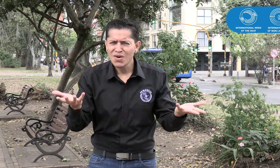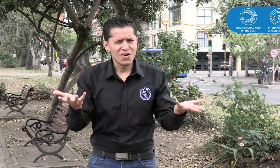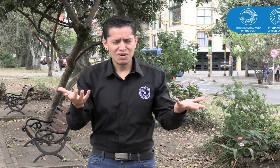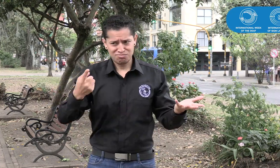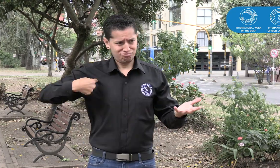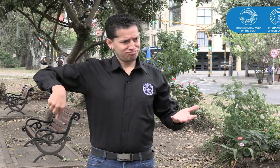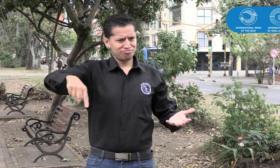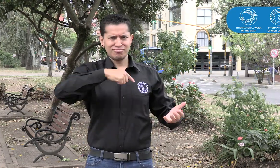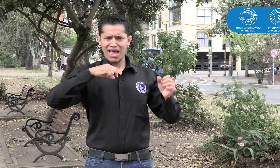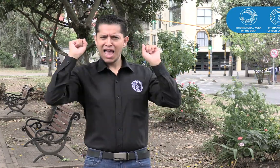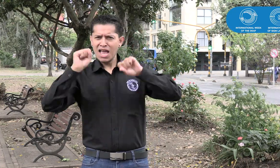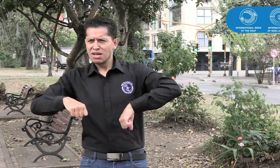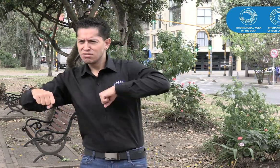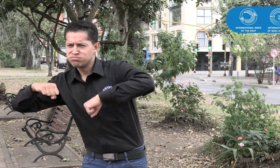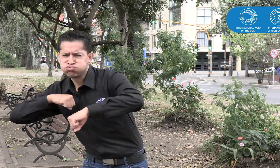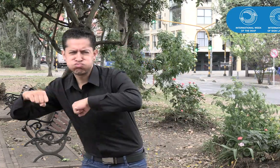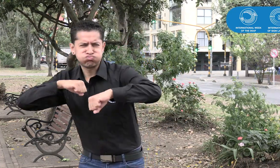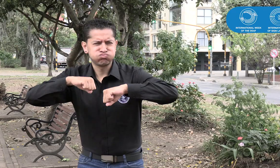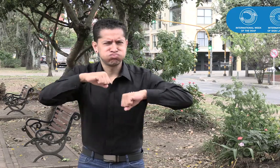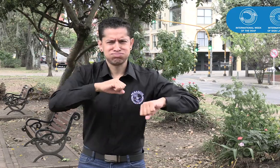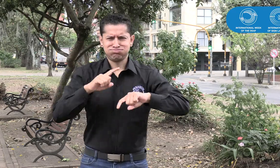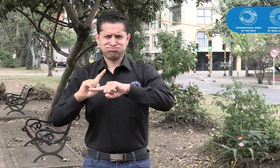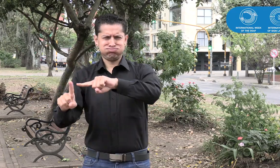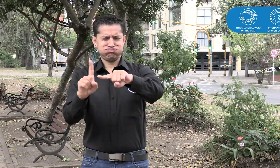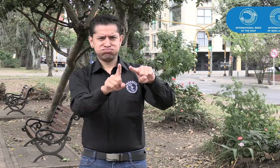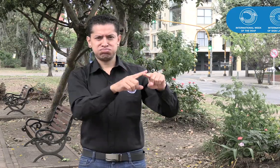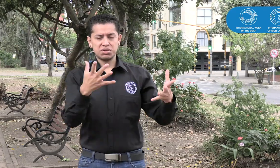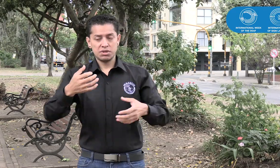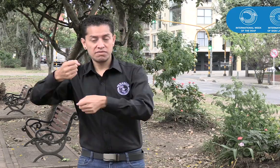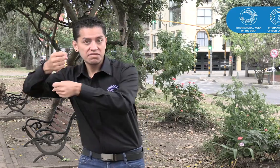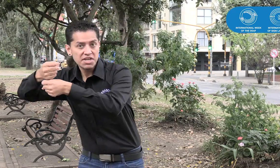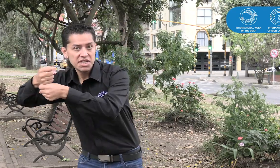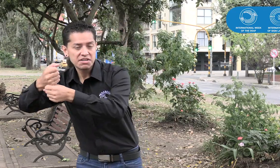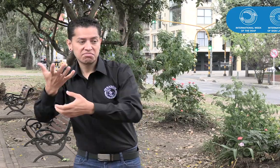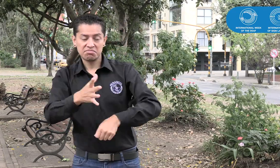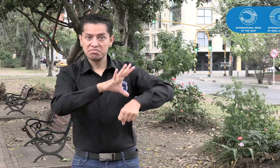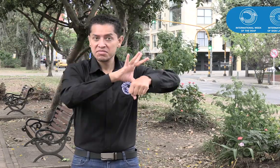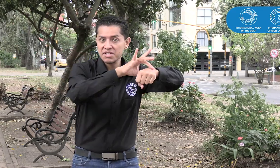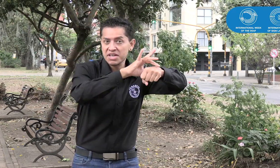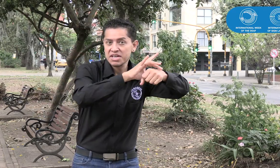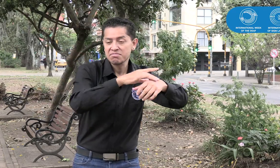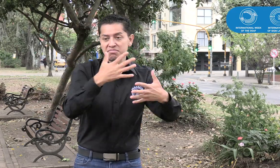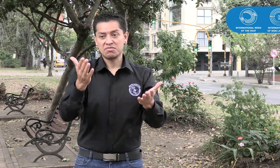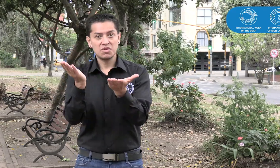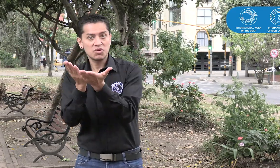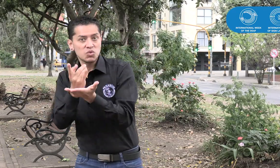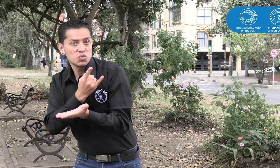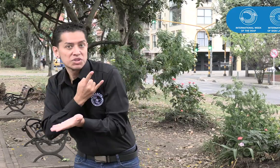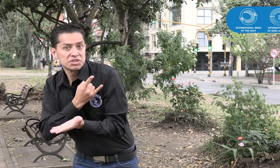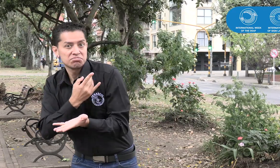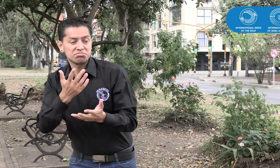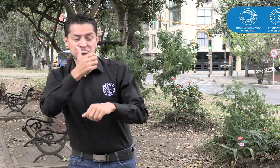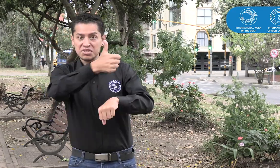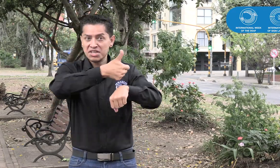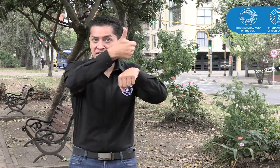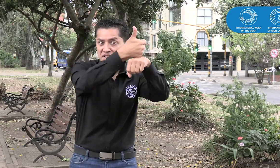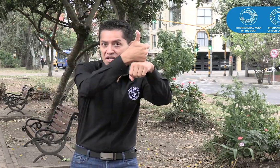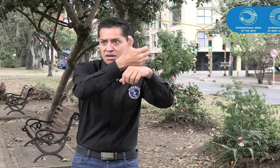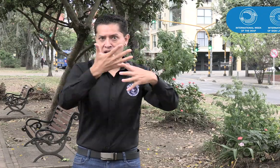quietas. Al contrario, son capaces de trabajar, estar en el sector salud, estudiar en la universidad, ocupar cargos